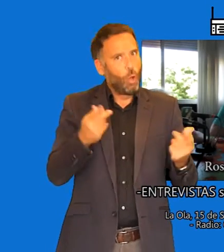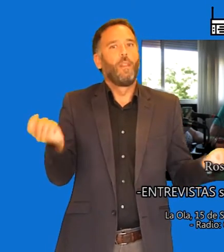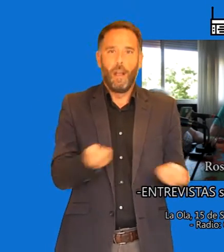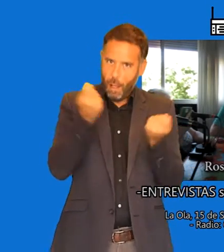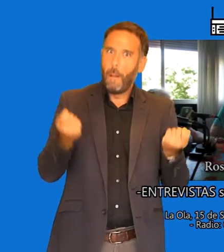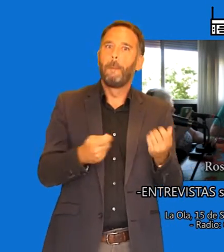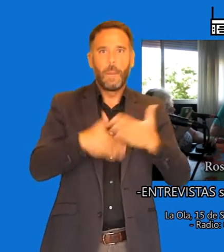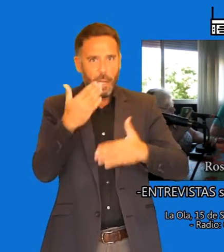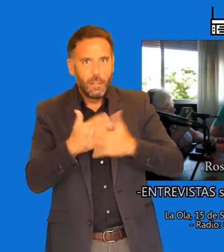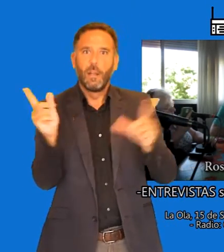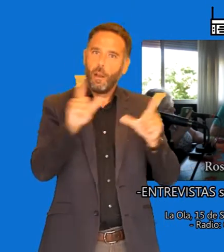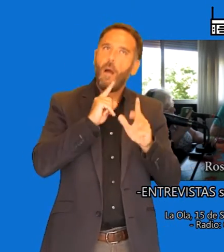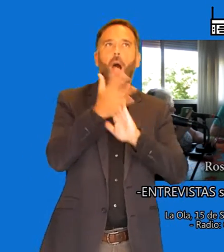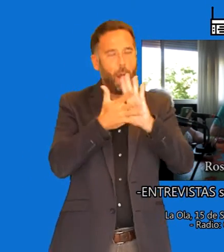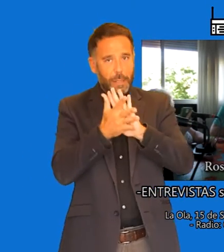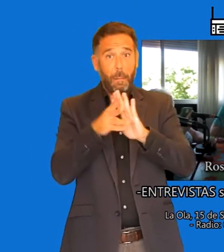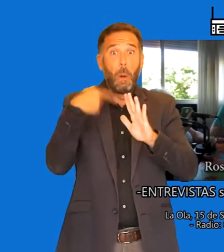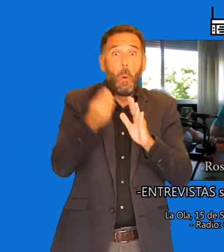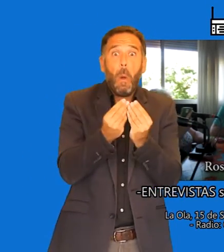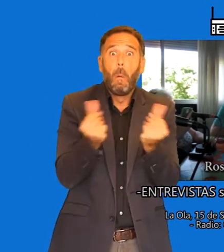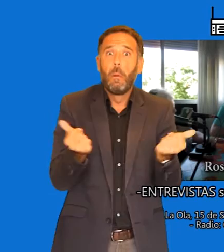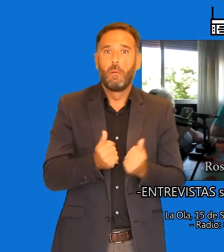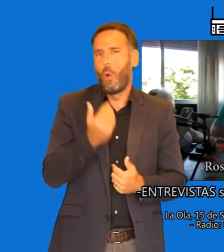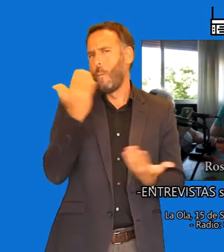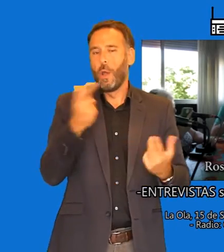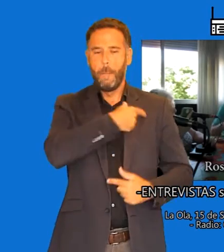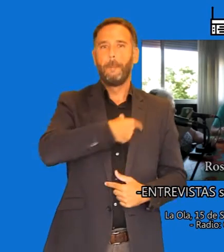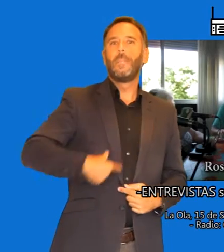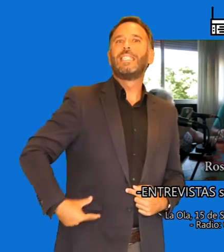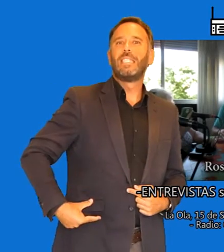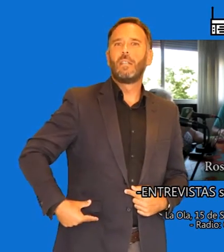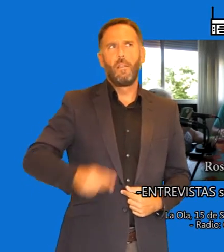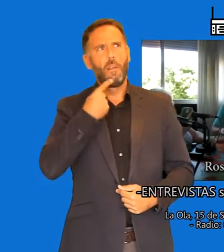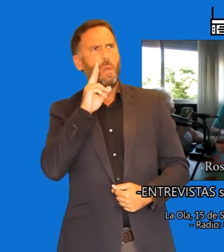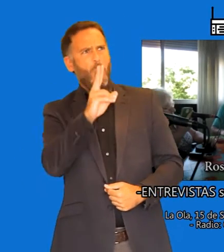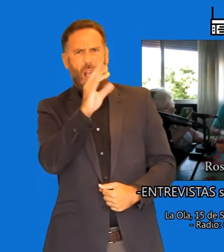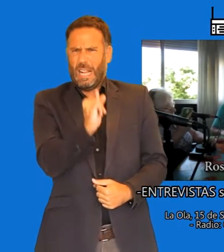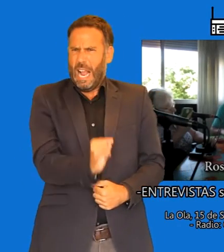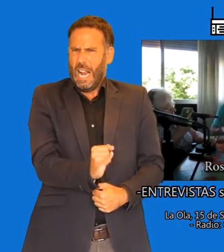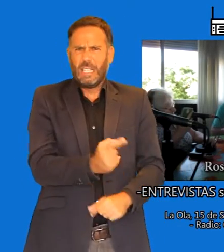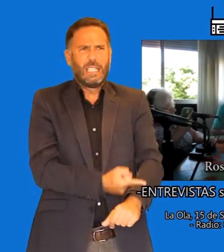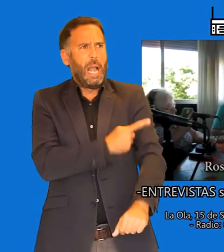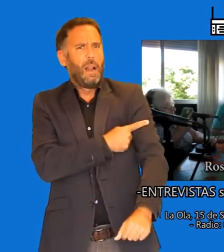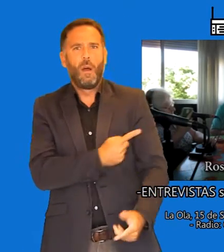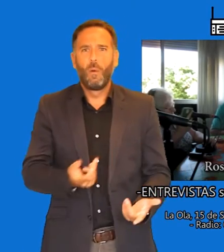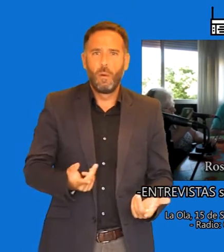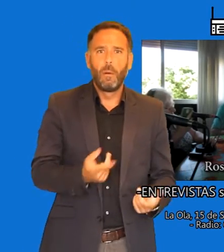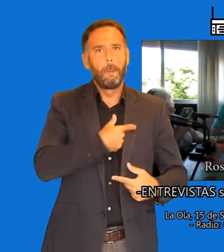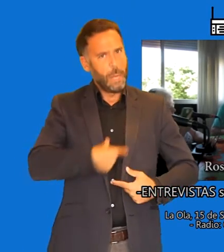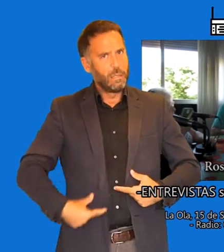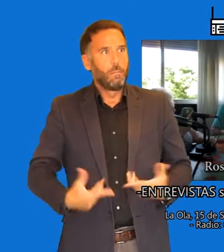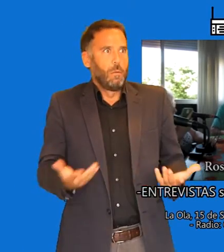quizás muchas veces cuando se dan los premios estos de Miss España, hay que ver el canijazo que llevaba a la que le han dado la Miss, y